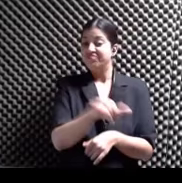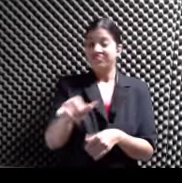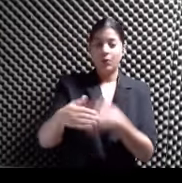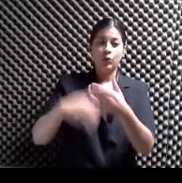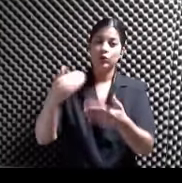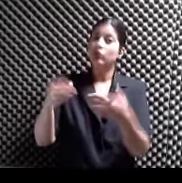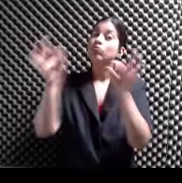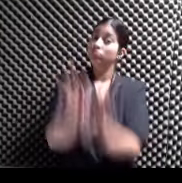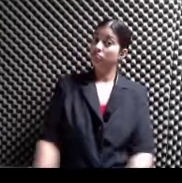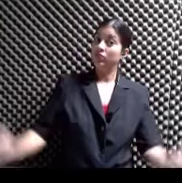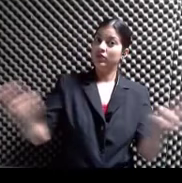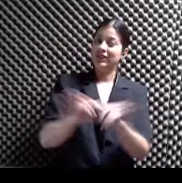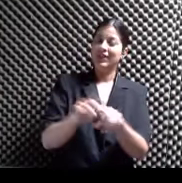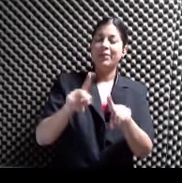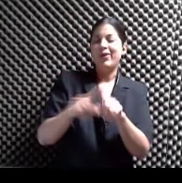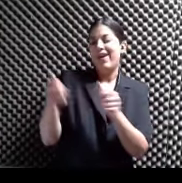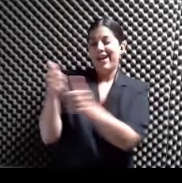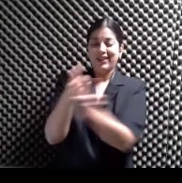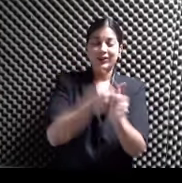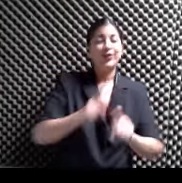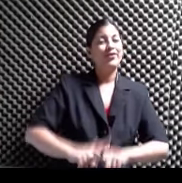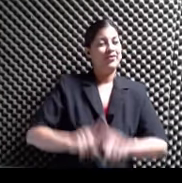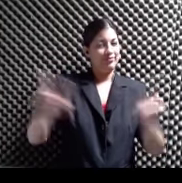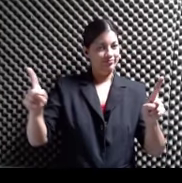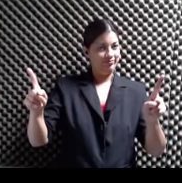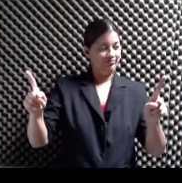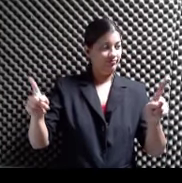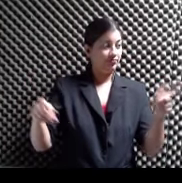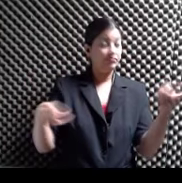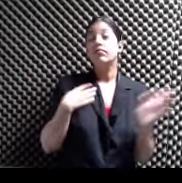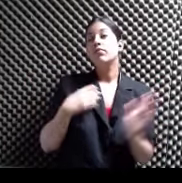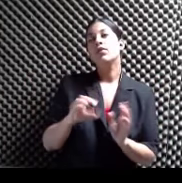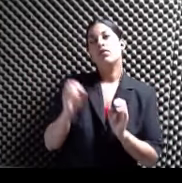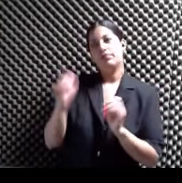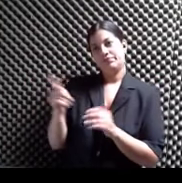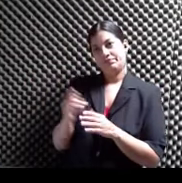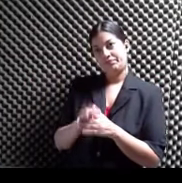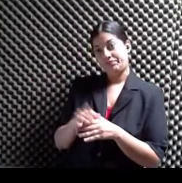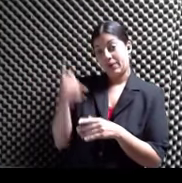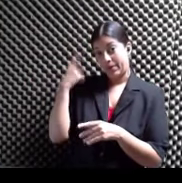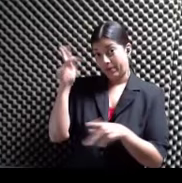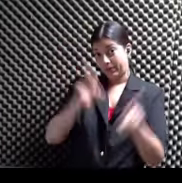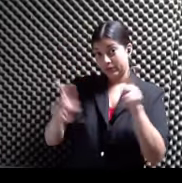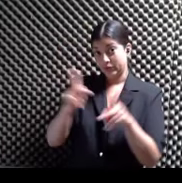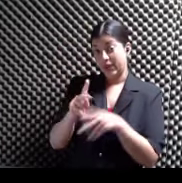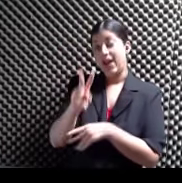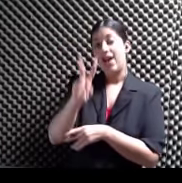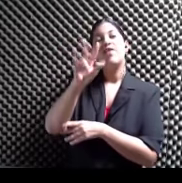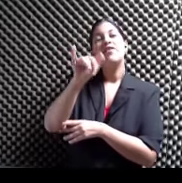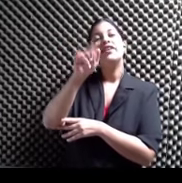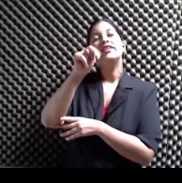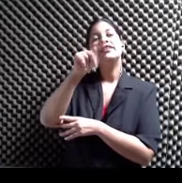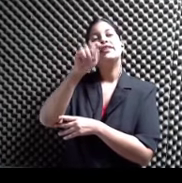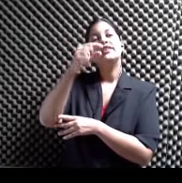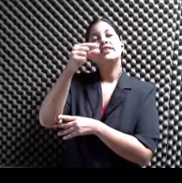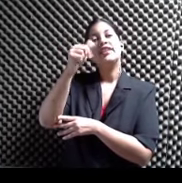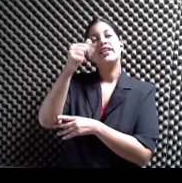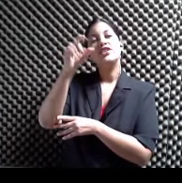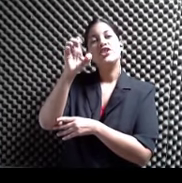Cada proceso Entonces Pero para las personas Que nos están escuchando Por Vintage 870 AM Y nos están viendo Por la internet ¿Por dónde, mijo?